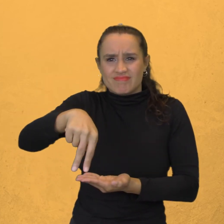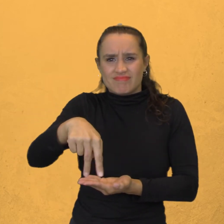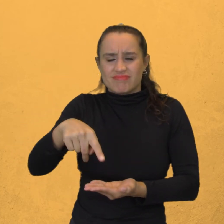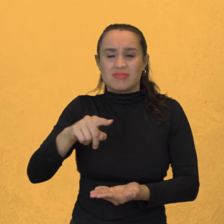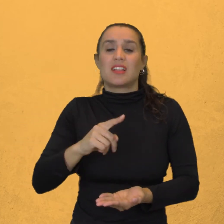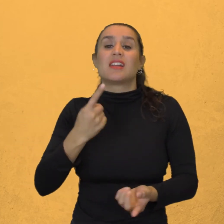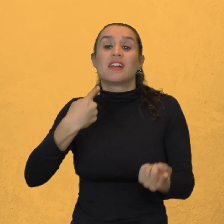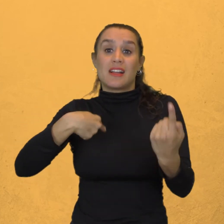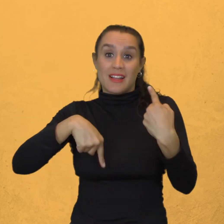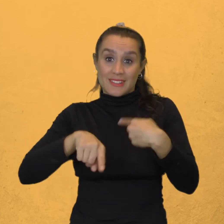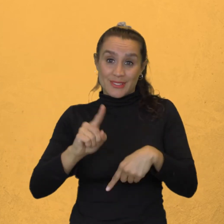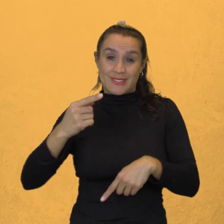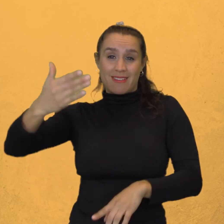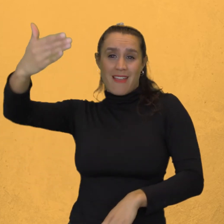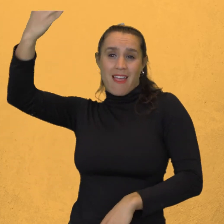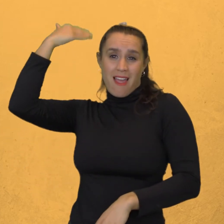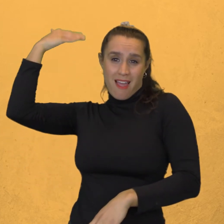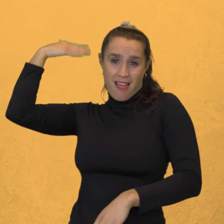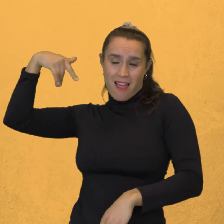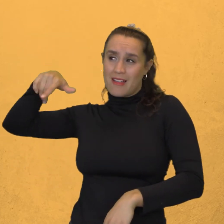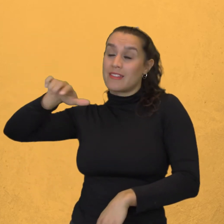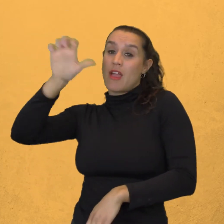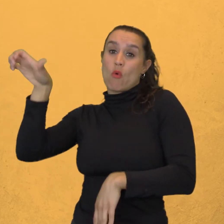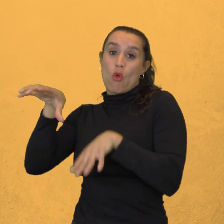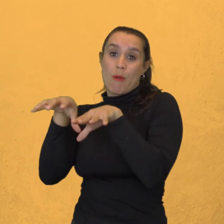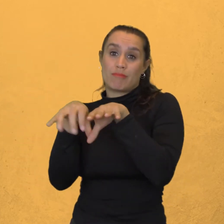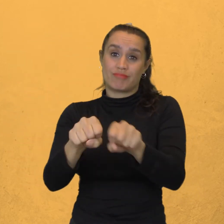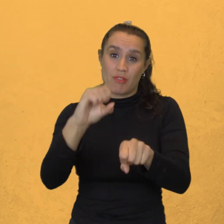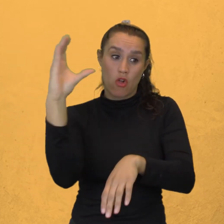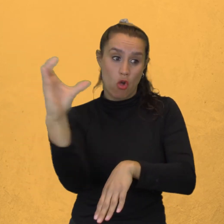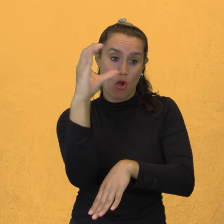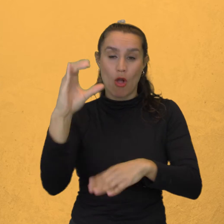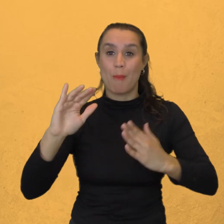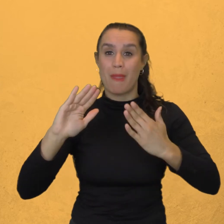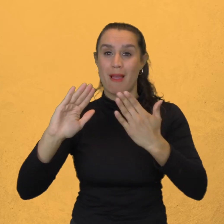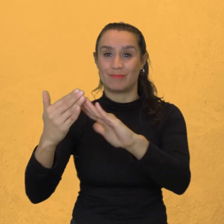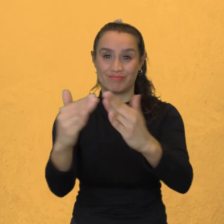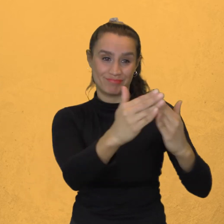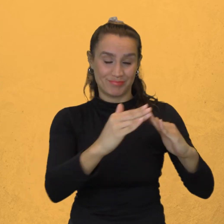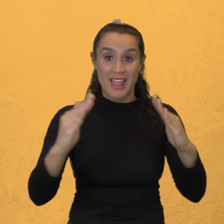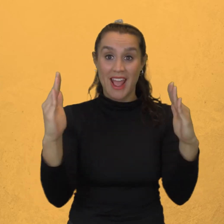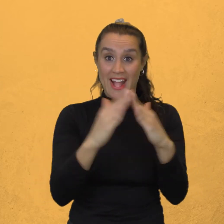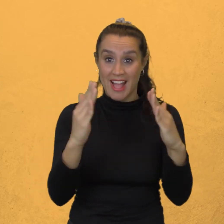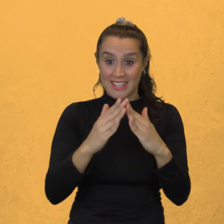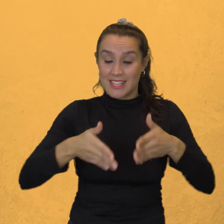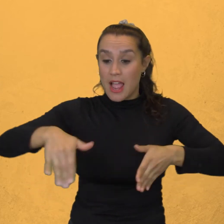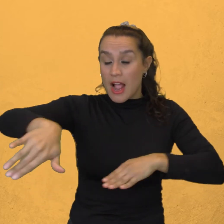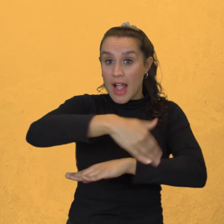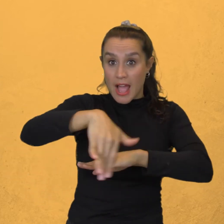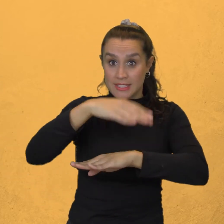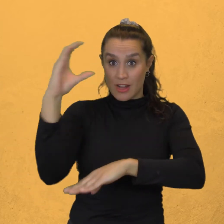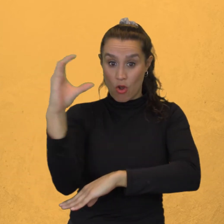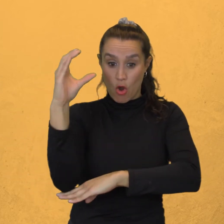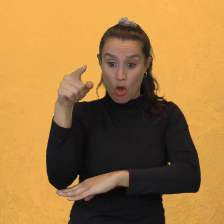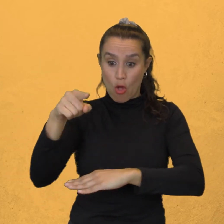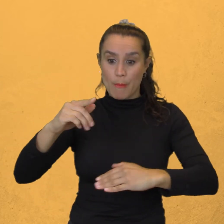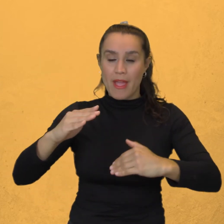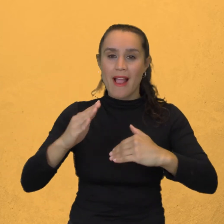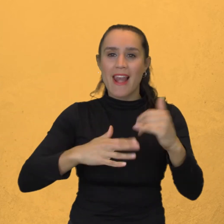En la época de la colonia Las calles y casonas de Popayán Estaban empedradas o tapizadas con ladrillo